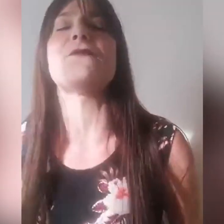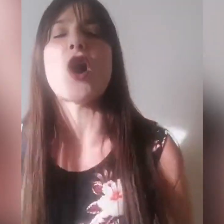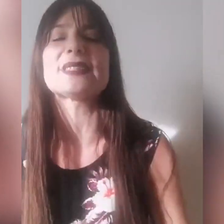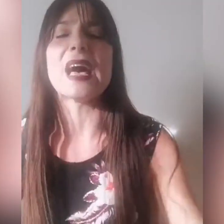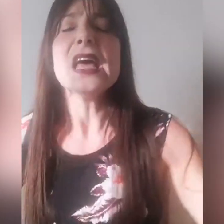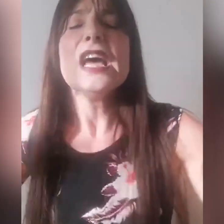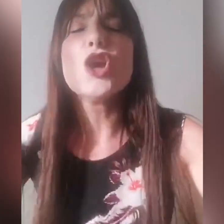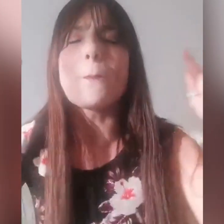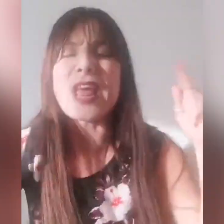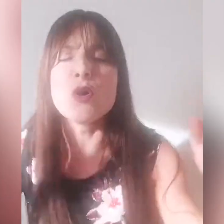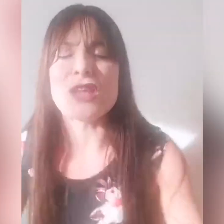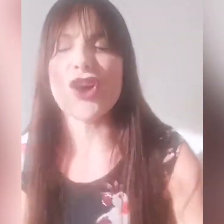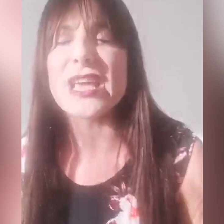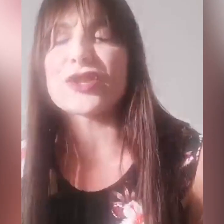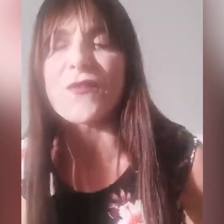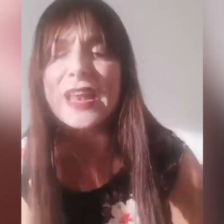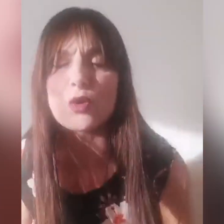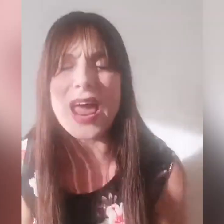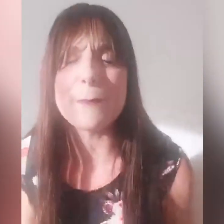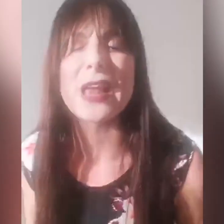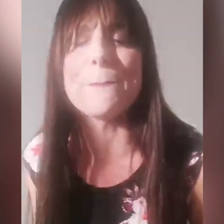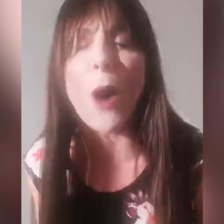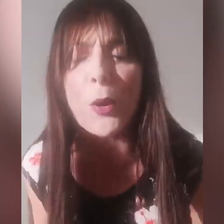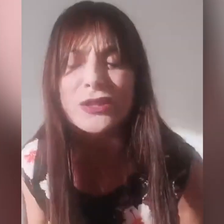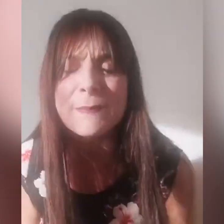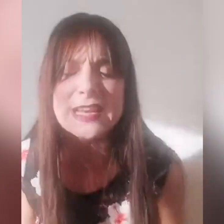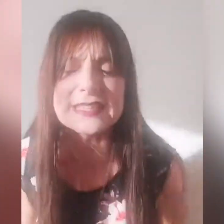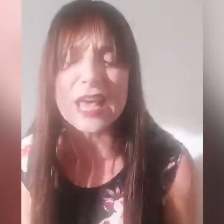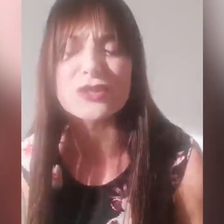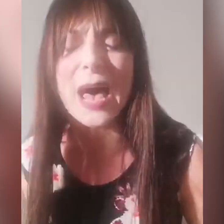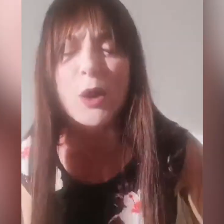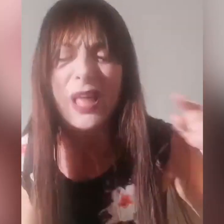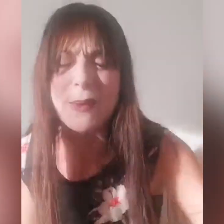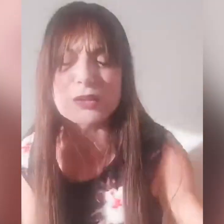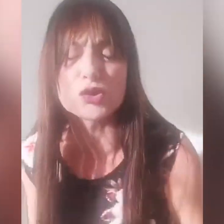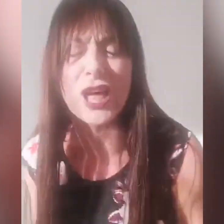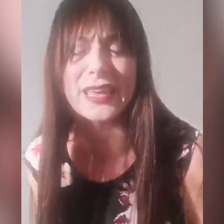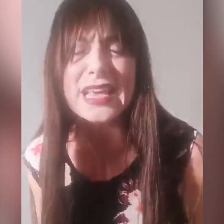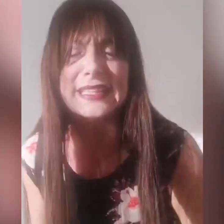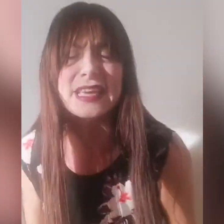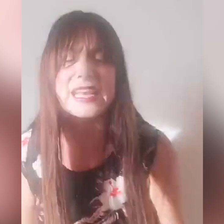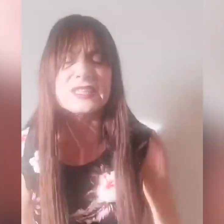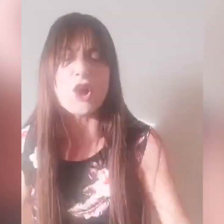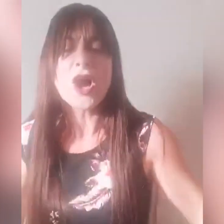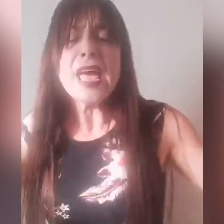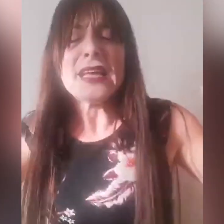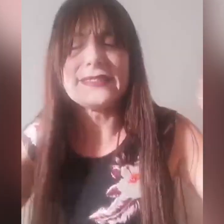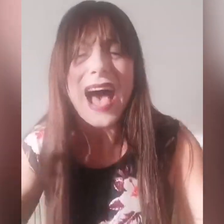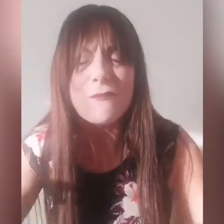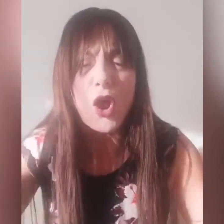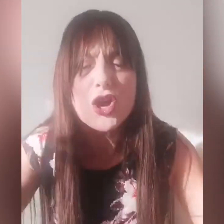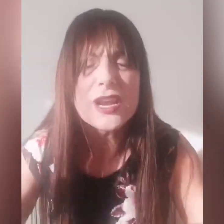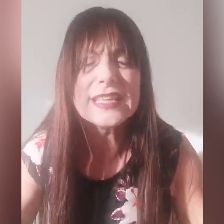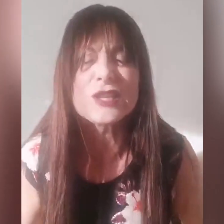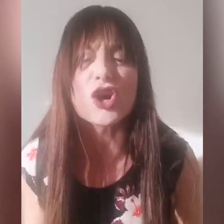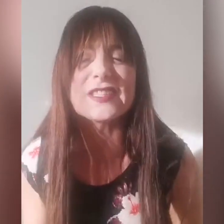forza! Io prego la gioia sovratturale per il popolo del Ministero Sabato e per tutta la Chiesa di Cristo! Diavolo, io inizio così,